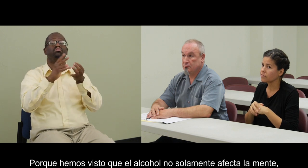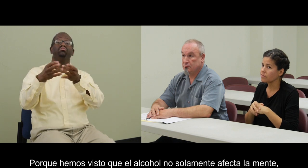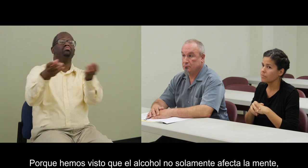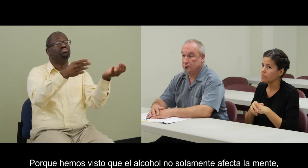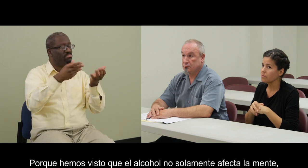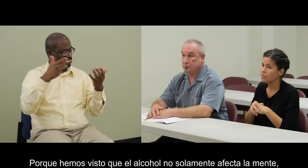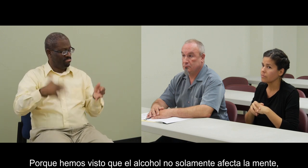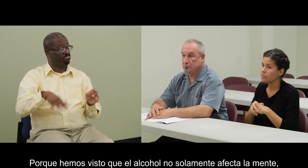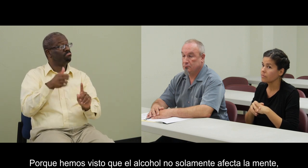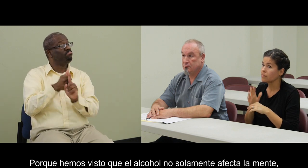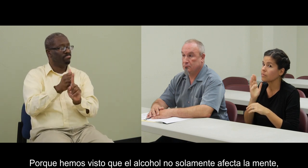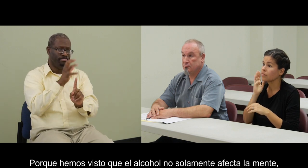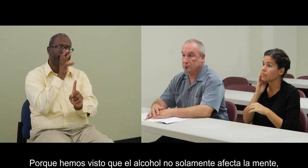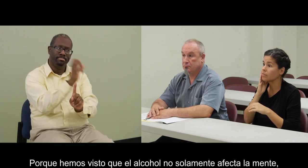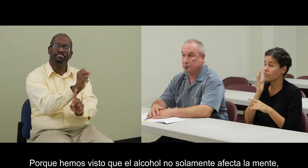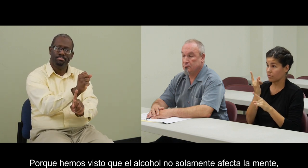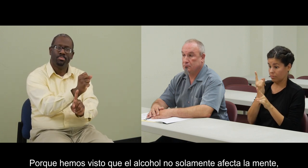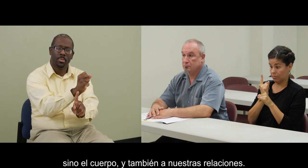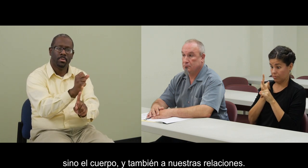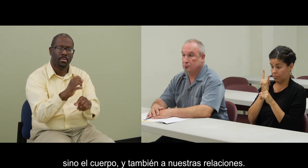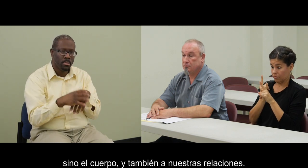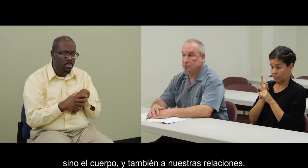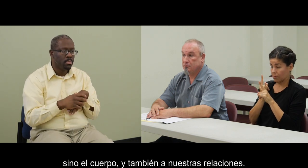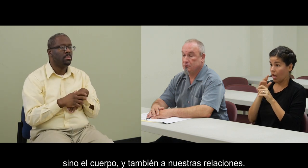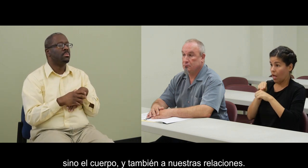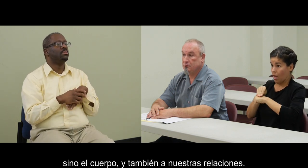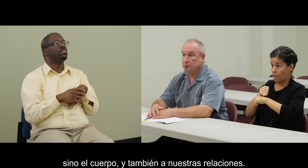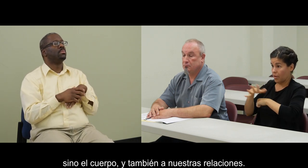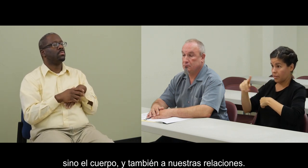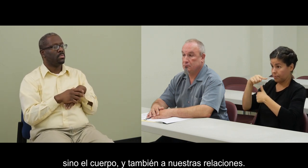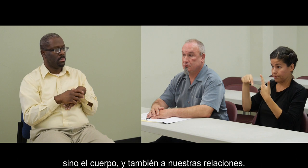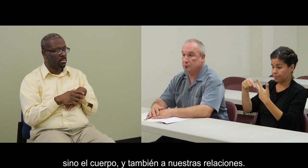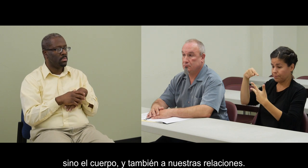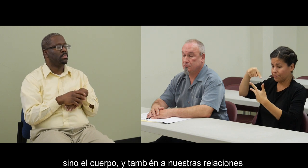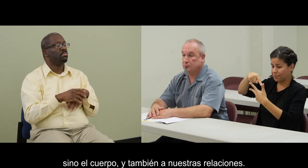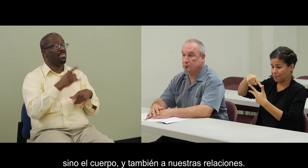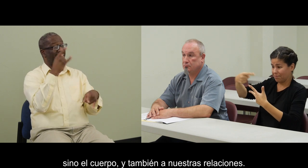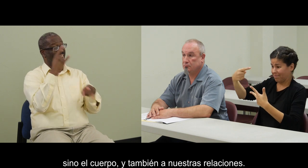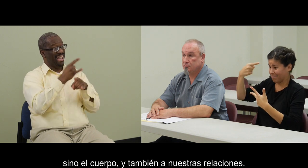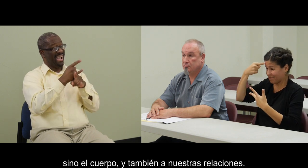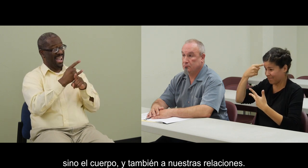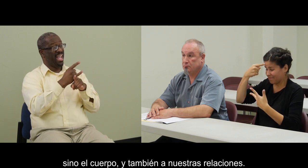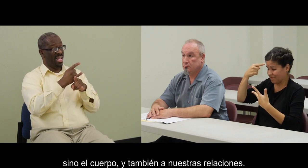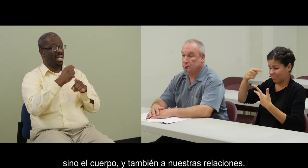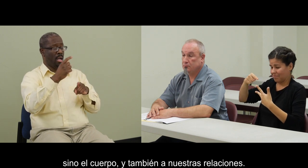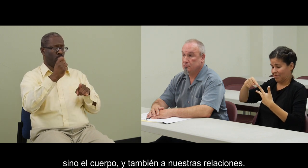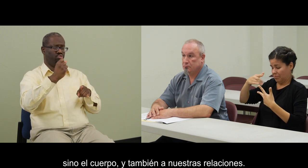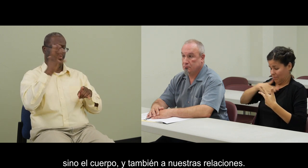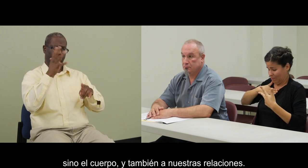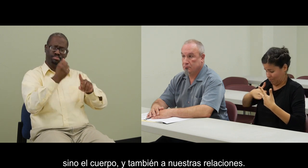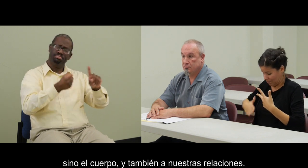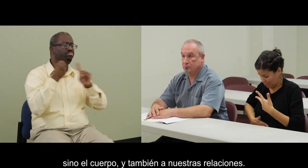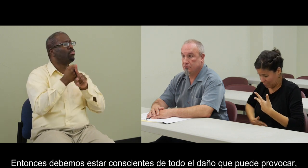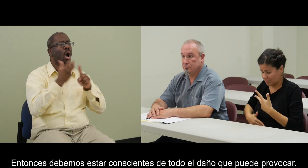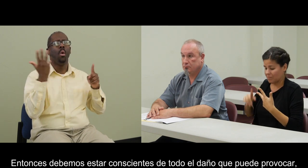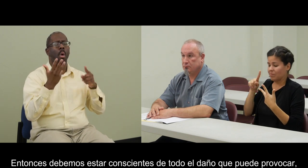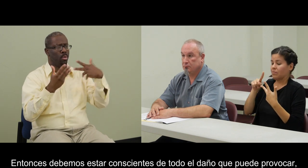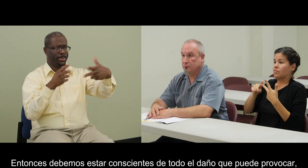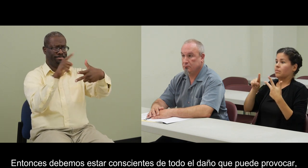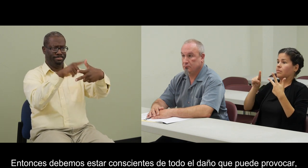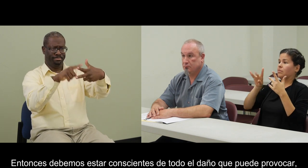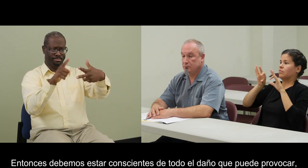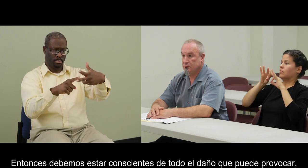solamente afecta la mente, sino el cuerpo y también a nuestras relaciones.